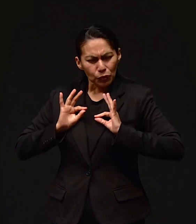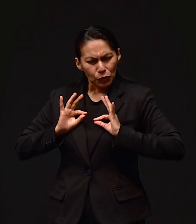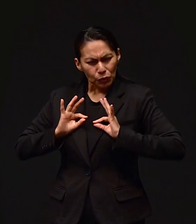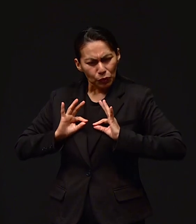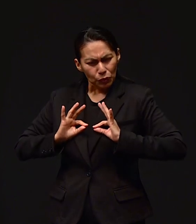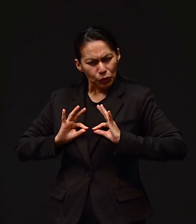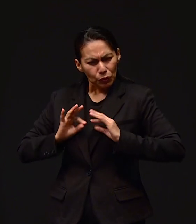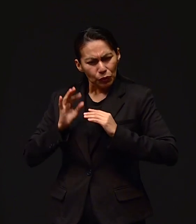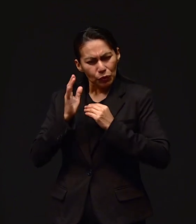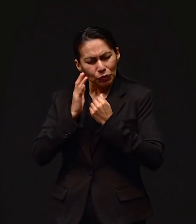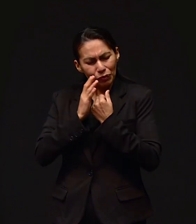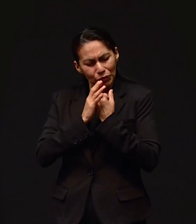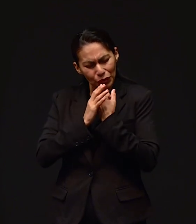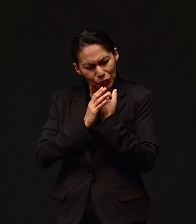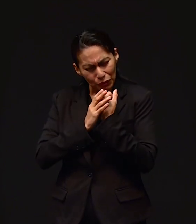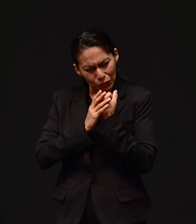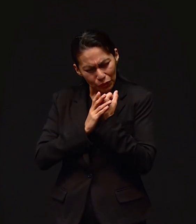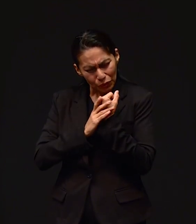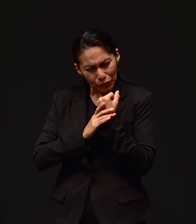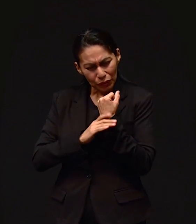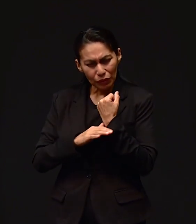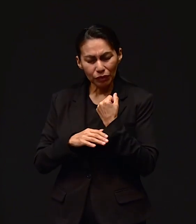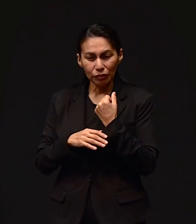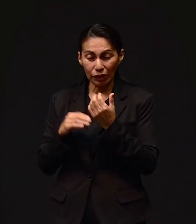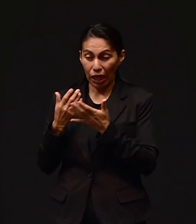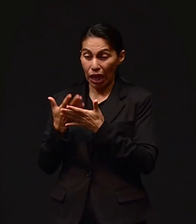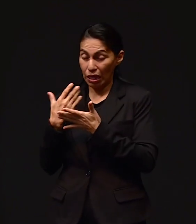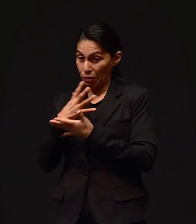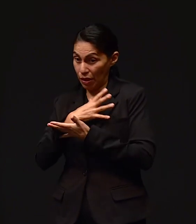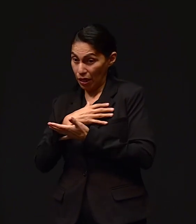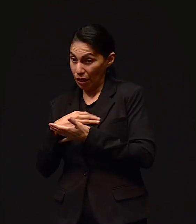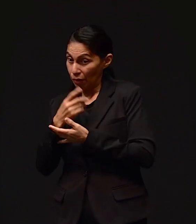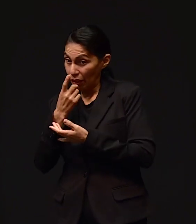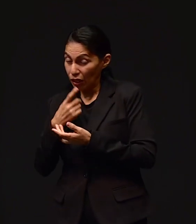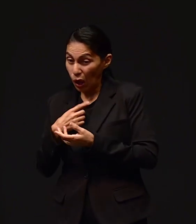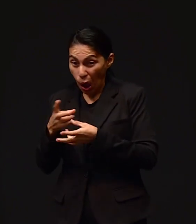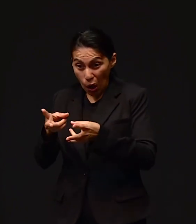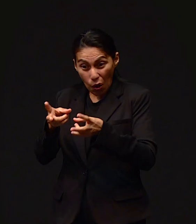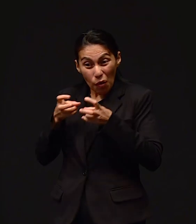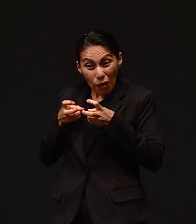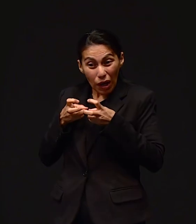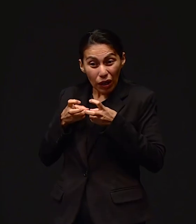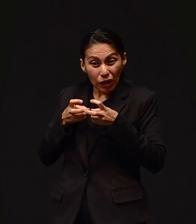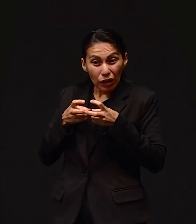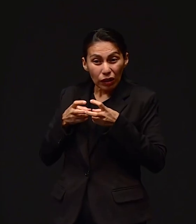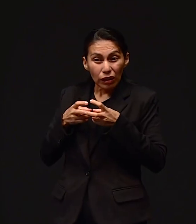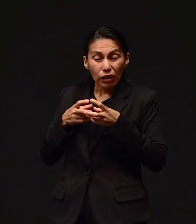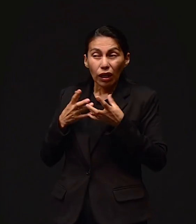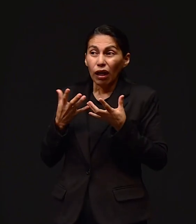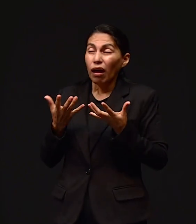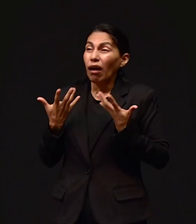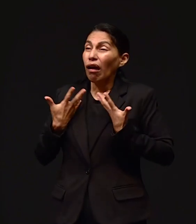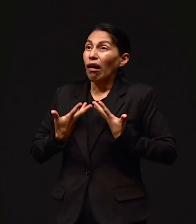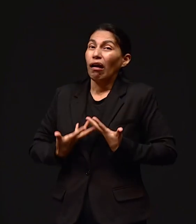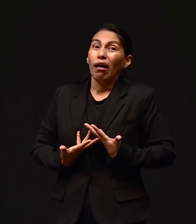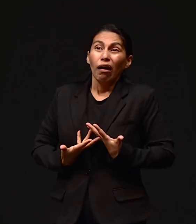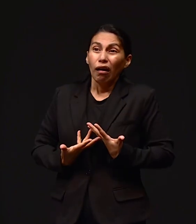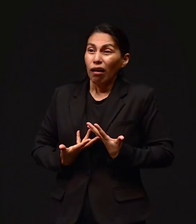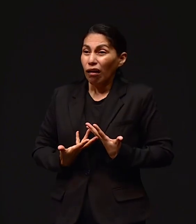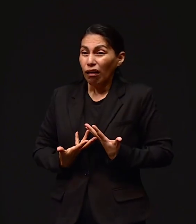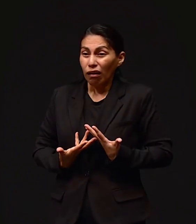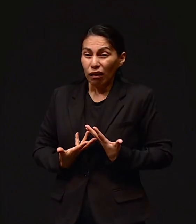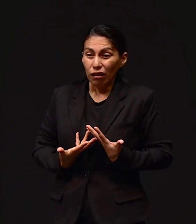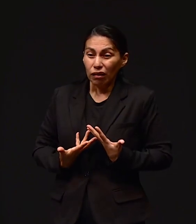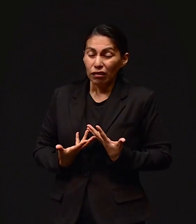porque la verdad sí sentí así como que feo, ¿no? Cuando me dijo, lo robaron. Es un medio de transporte.